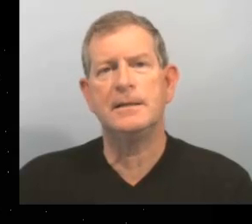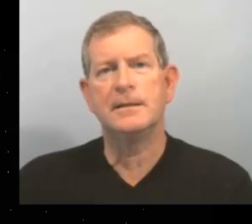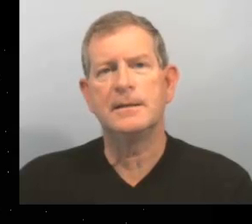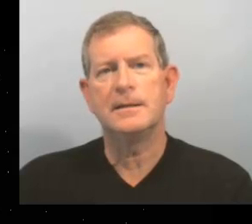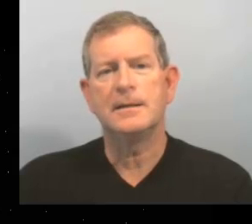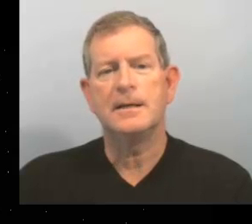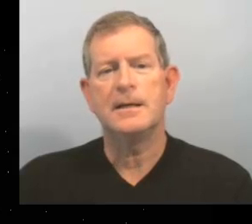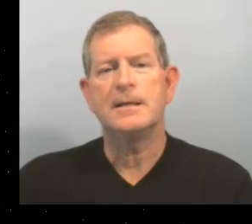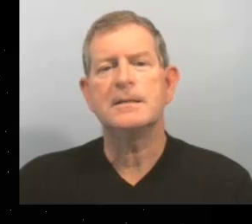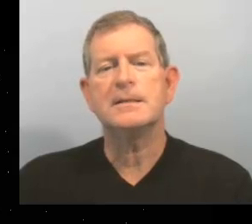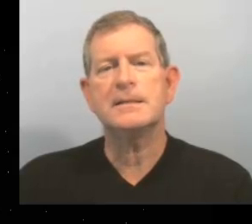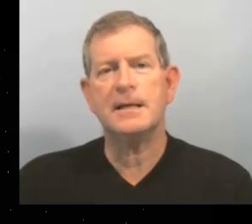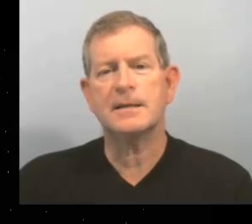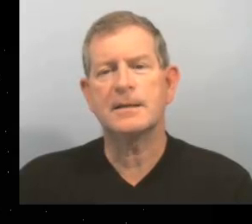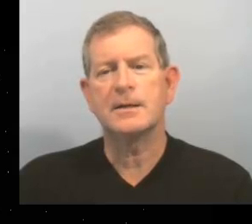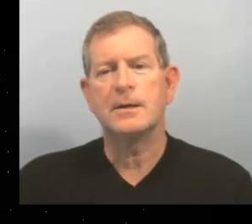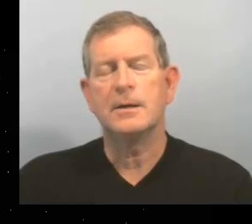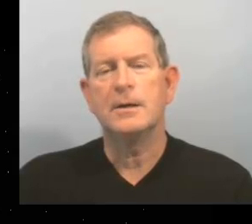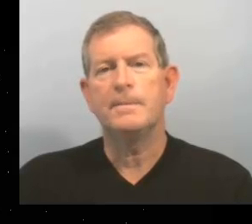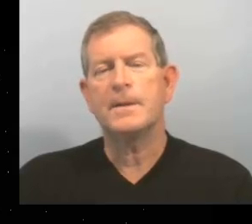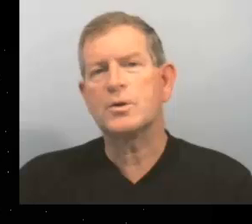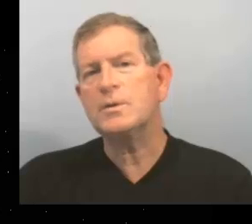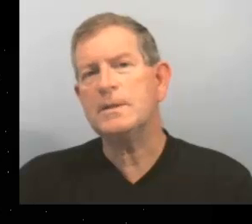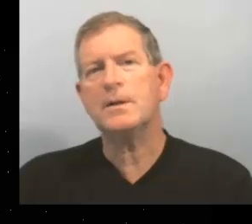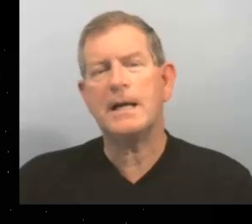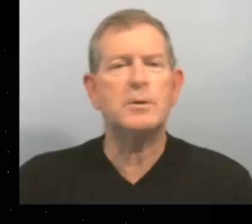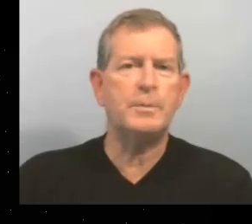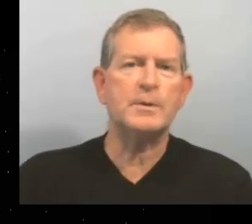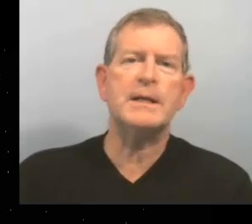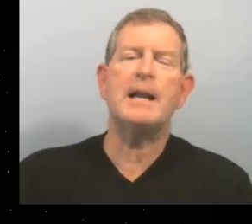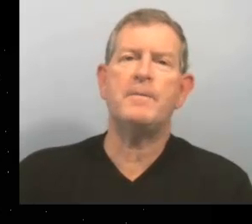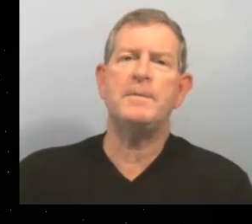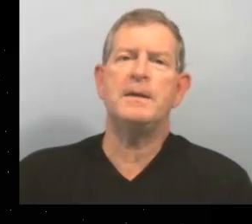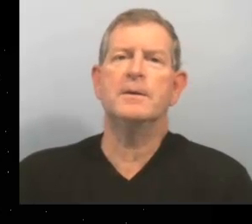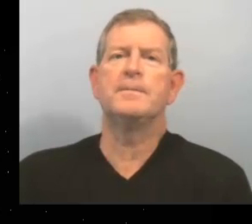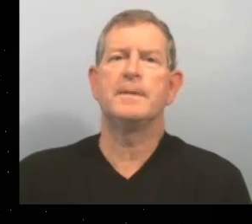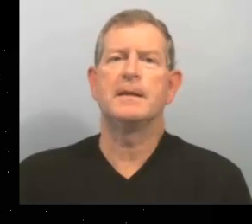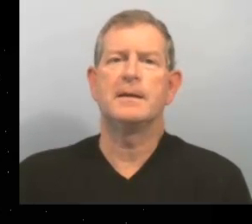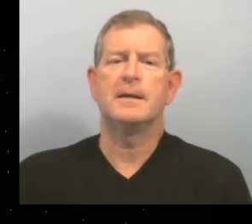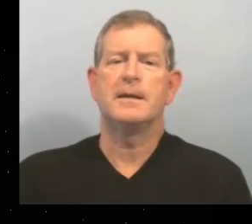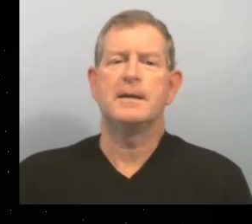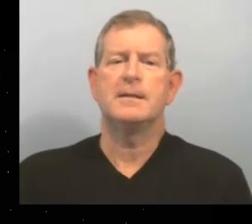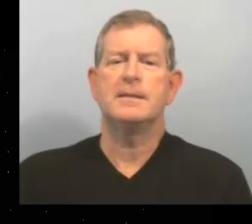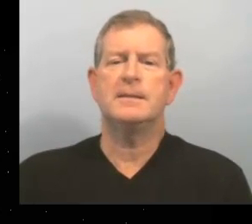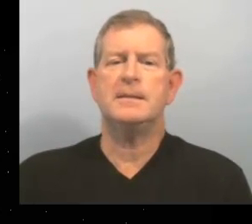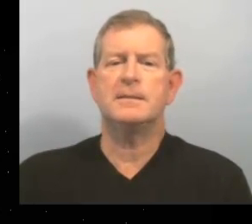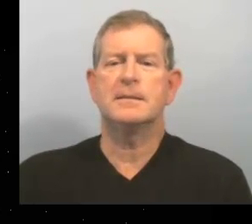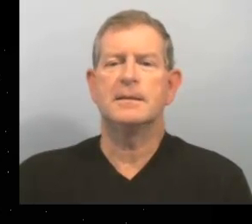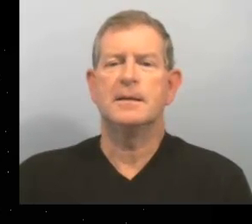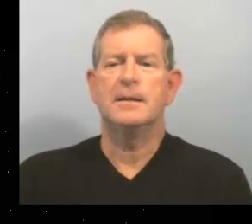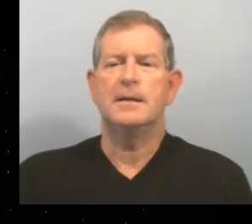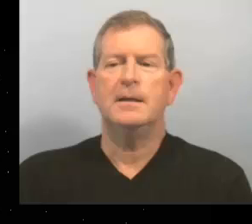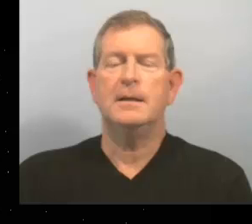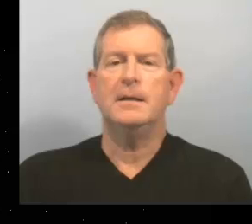escaliers Cinq Je suis en train de penser à la famille Six